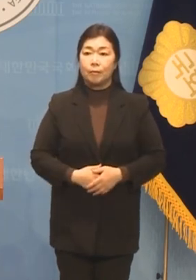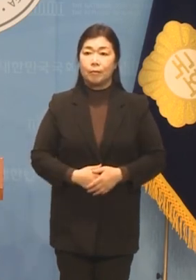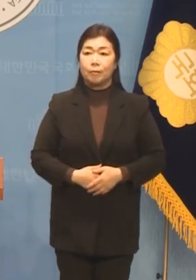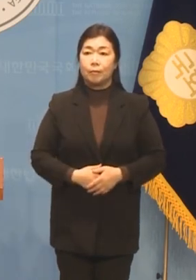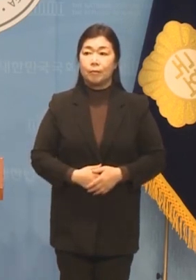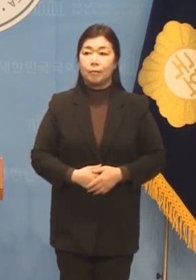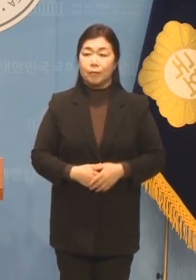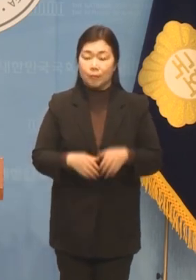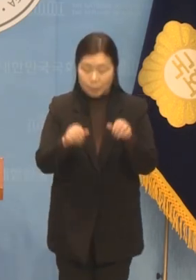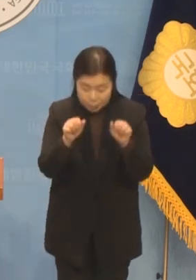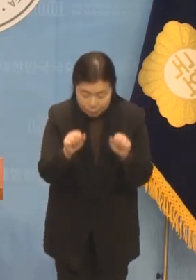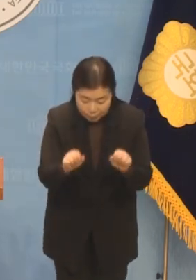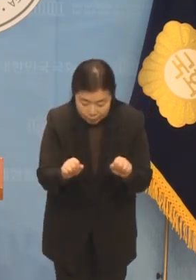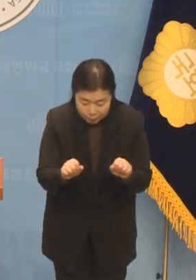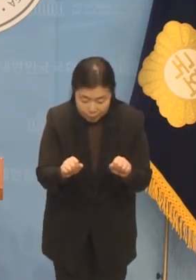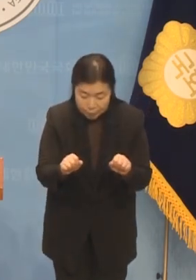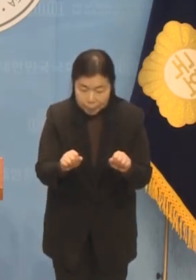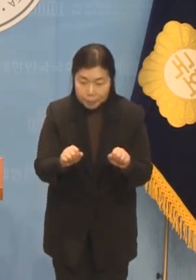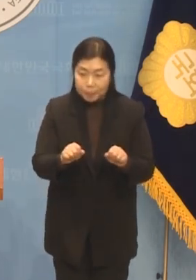감사합니다